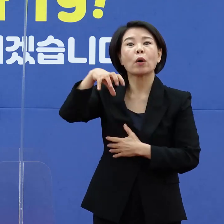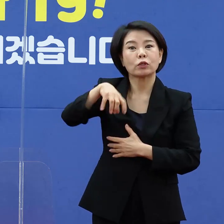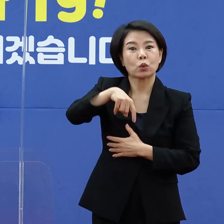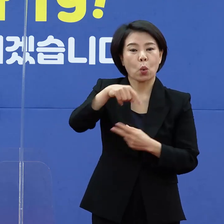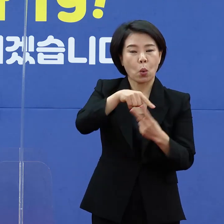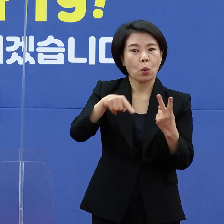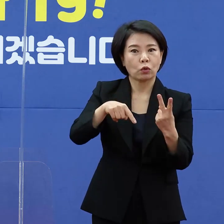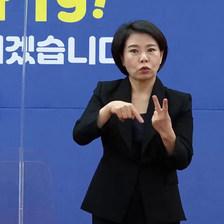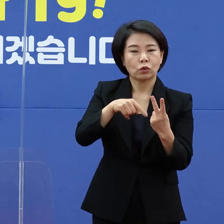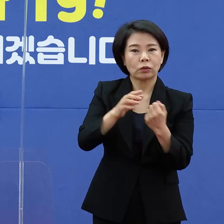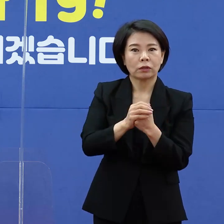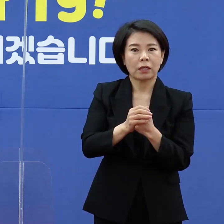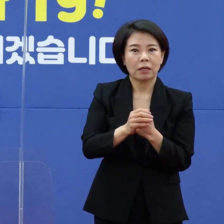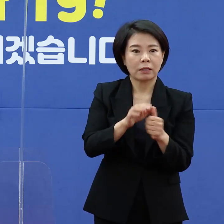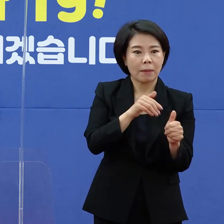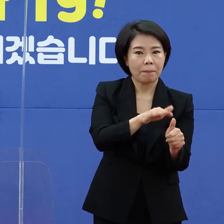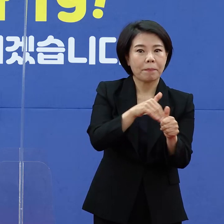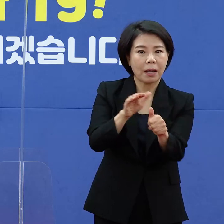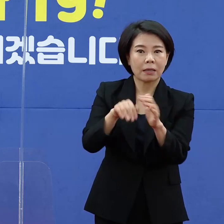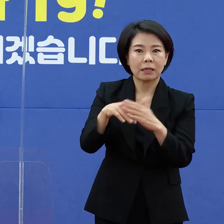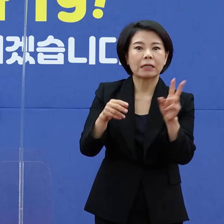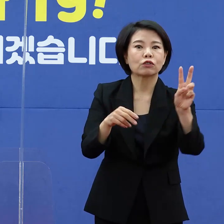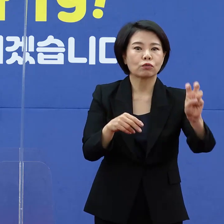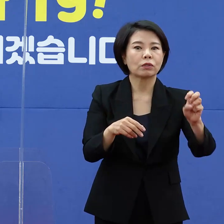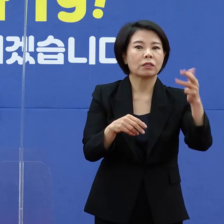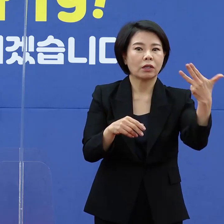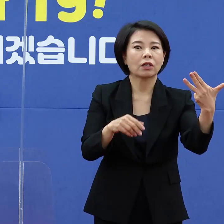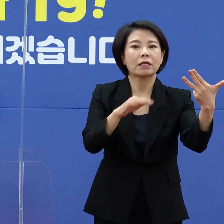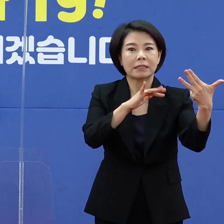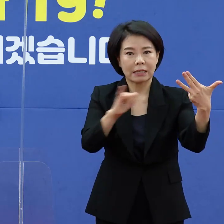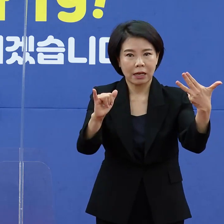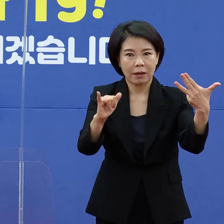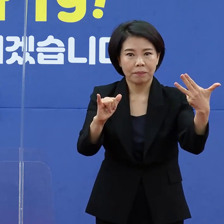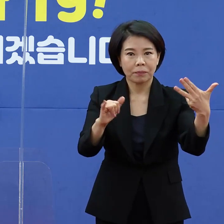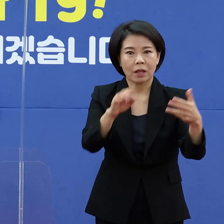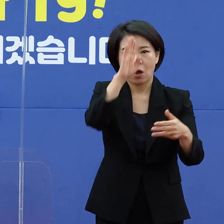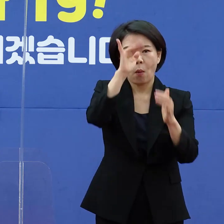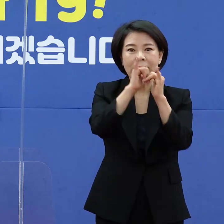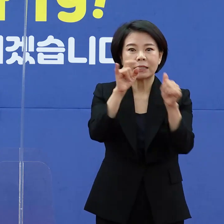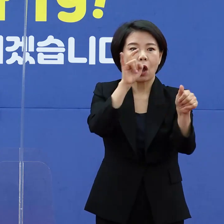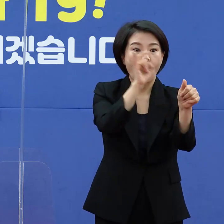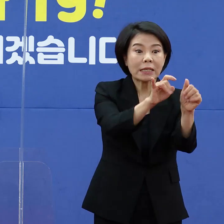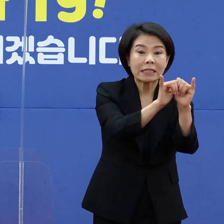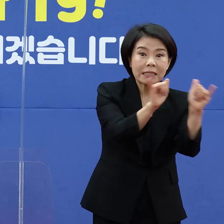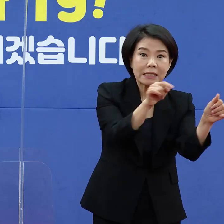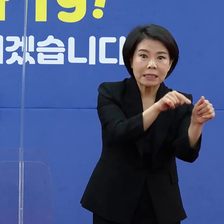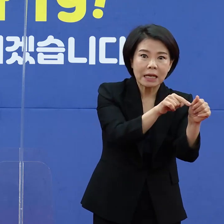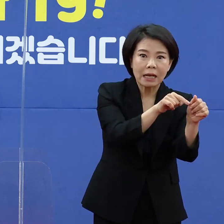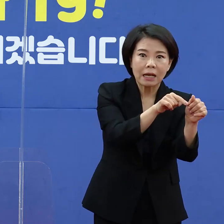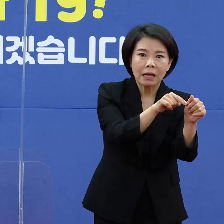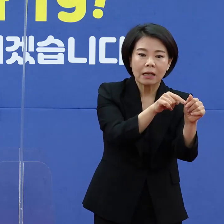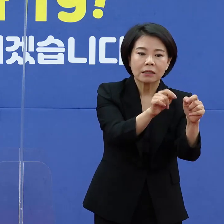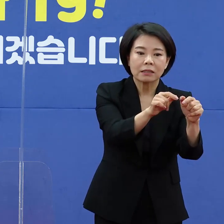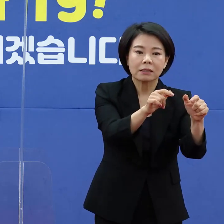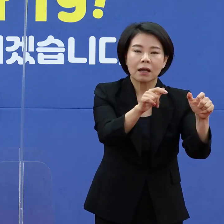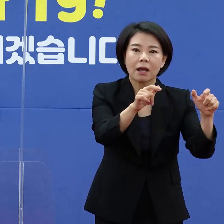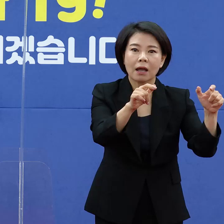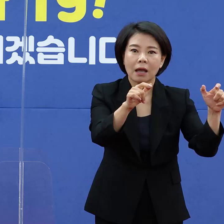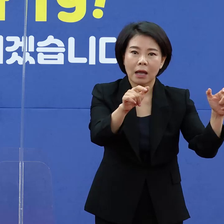여기에 배치된 인원은 지금 현재 28명이 되는데 환자, 확진자가 중가하는